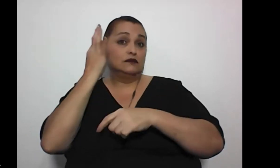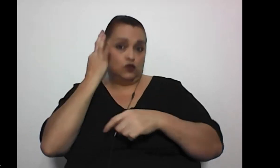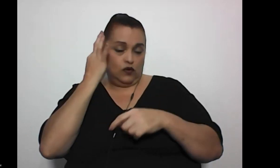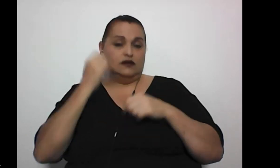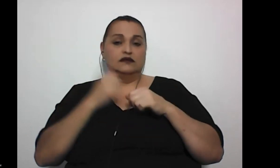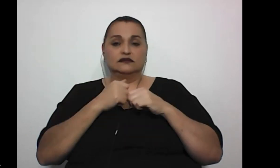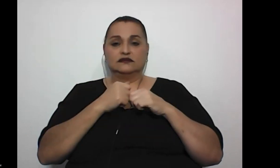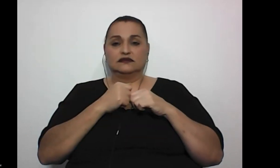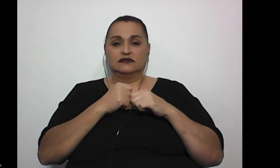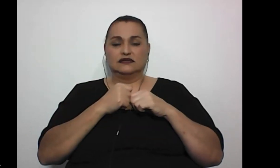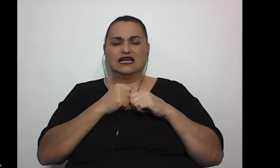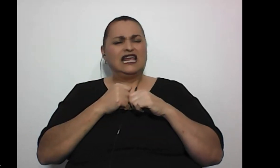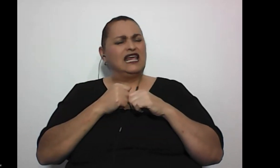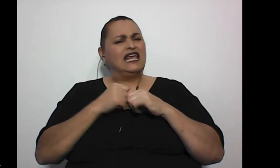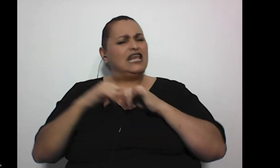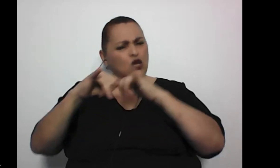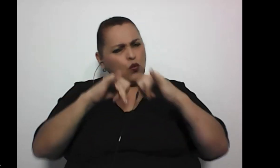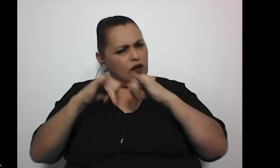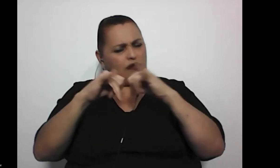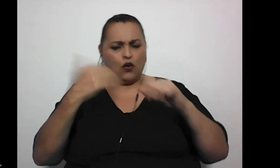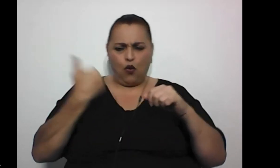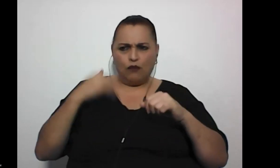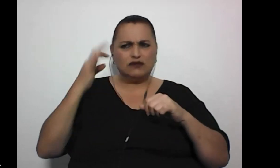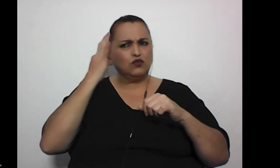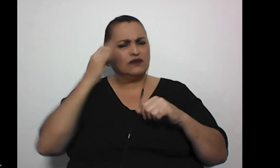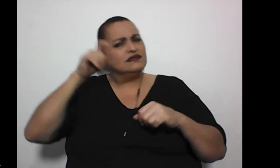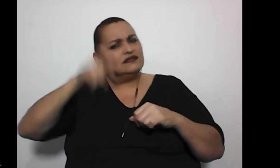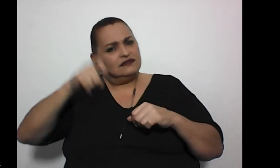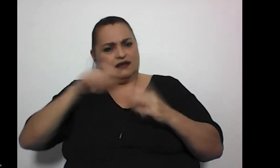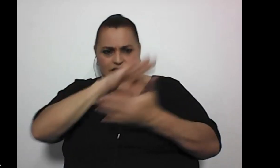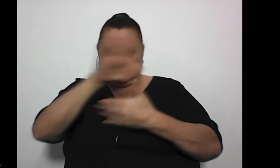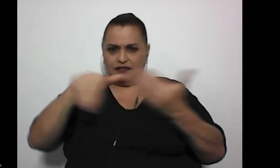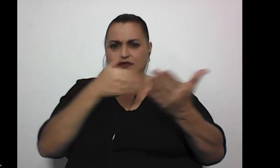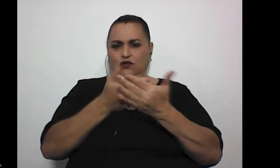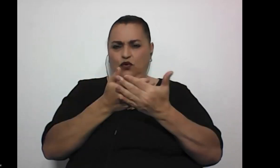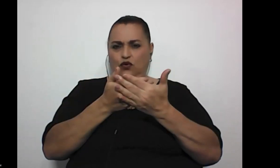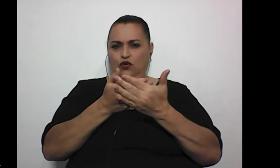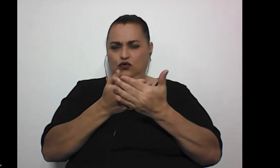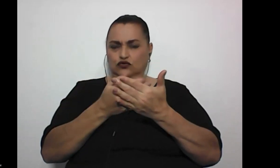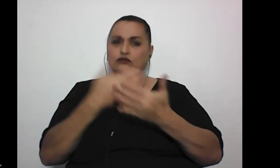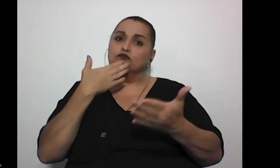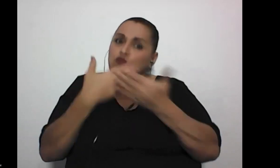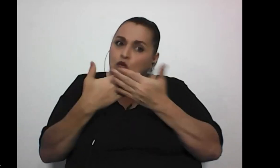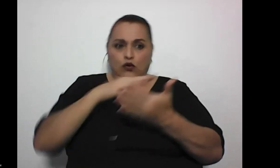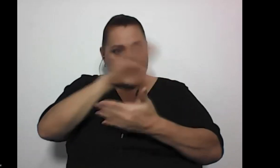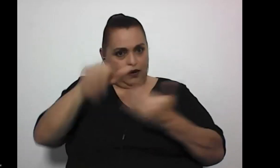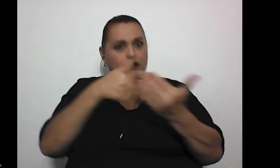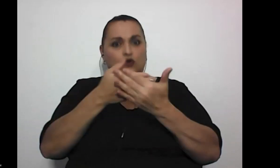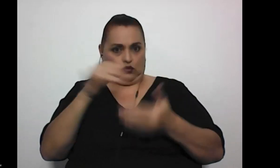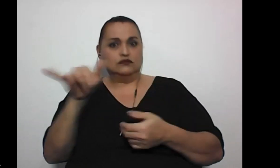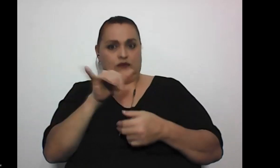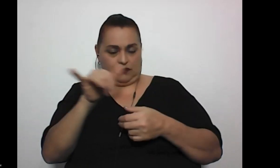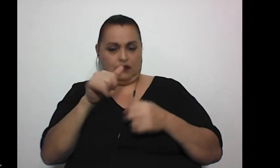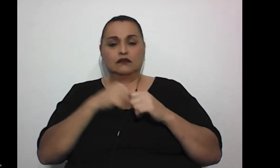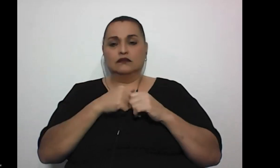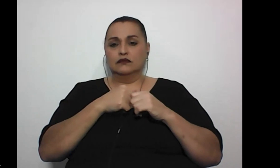vamos a ver por esta igualdad entre hombres y mujeres que es tan necesaria para todos y que nos cae también a todos ¿no? y